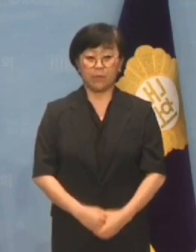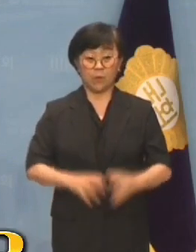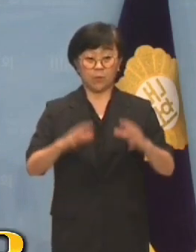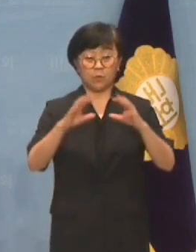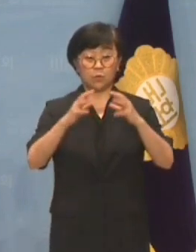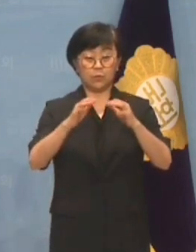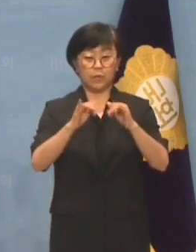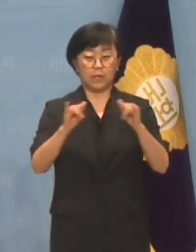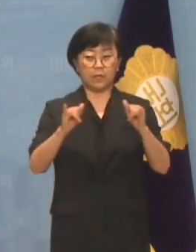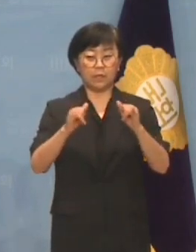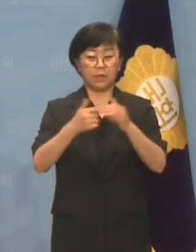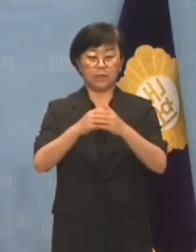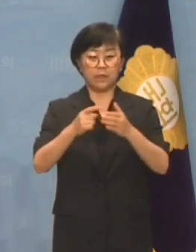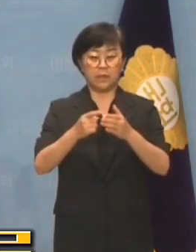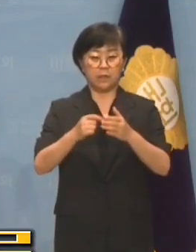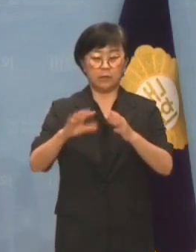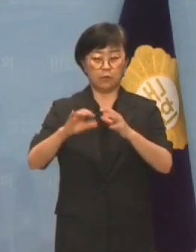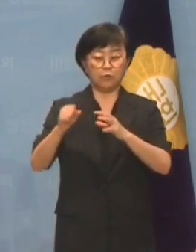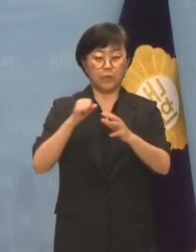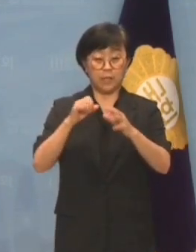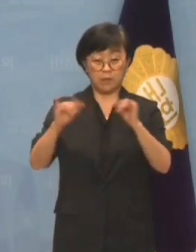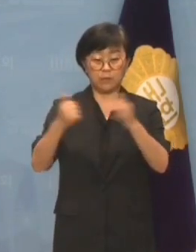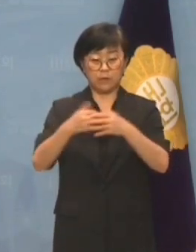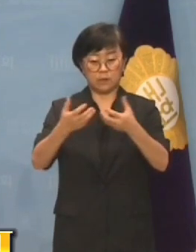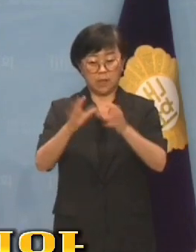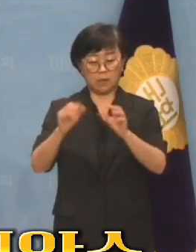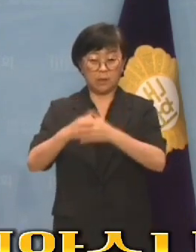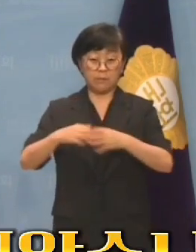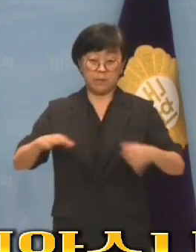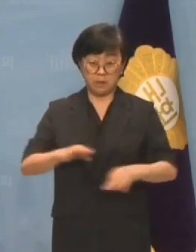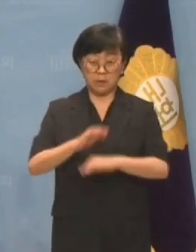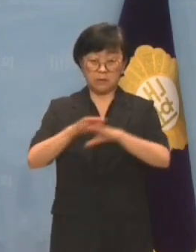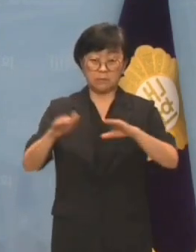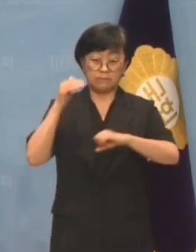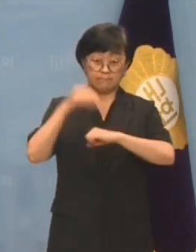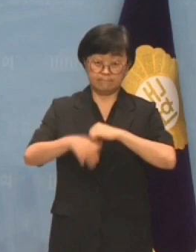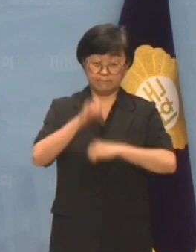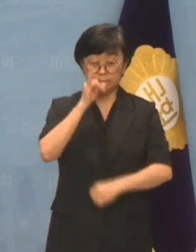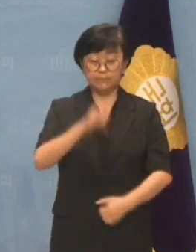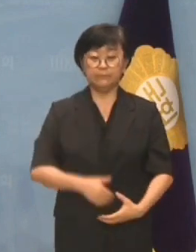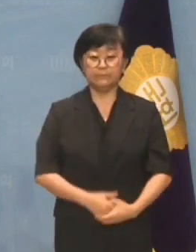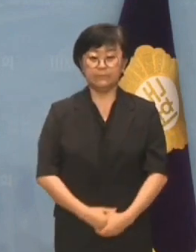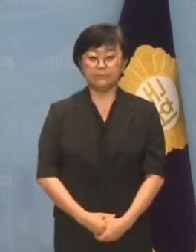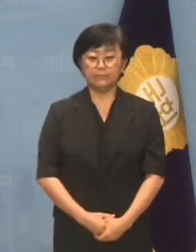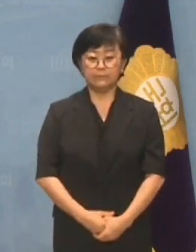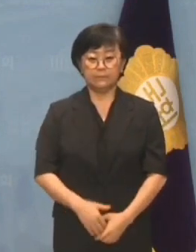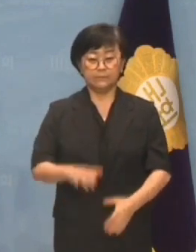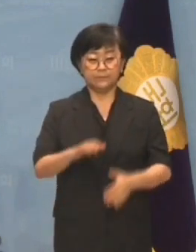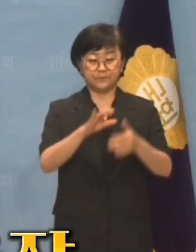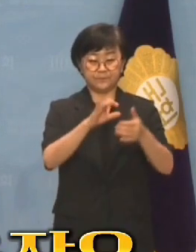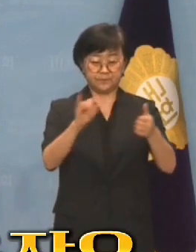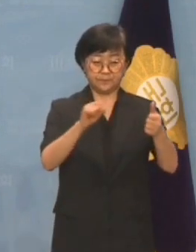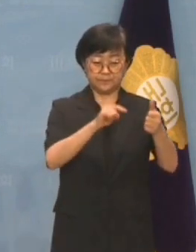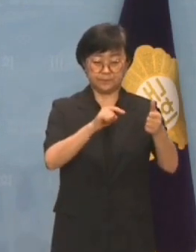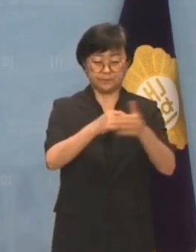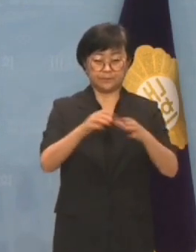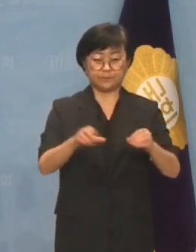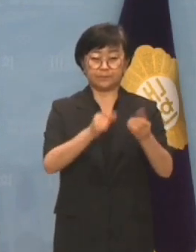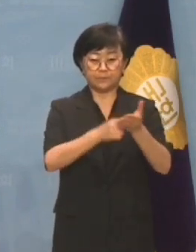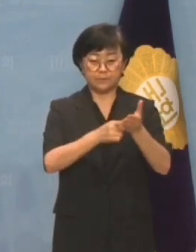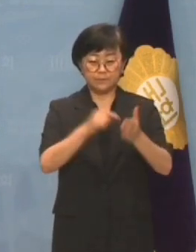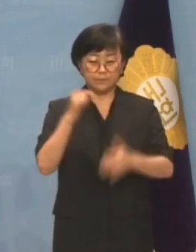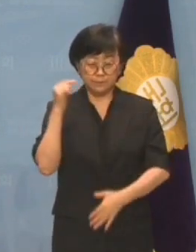국민의힘은 당내 비리를 이런 식으로 처리해왔습니까? 이철규 사무총장은